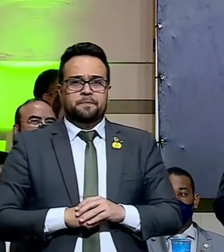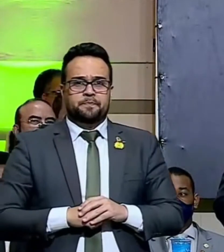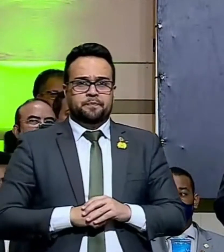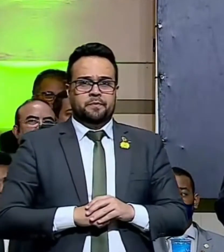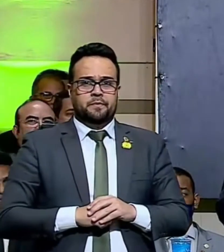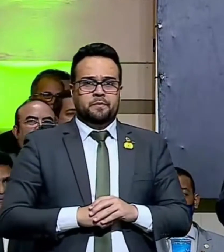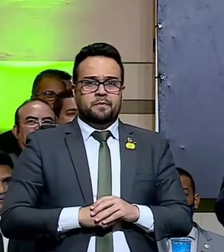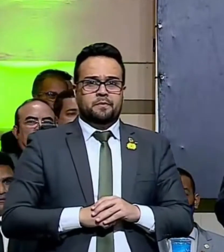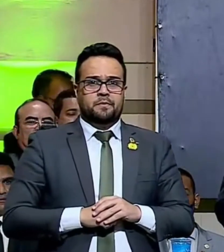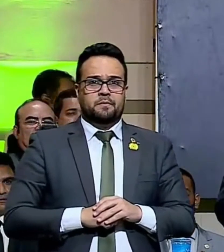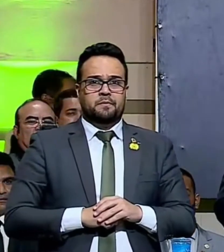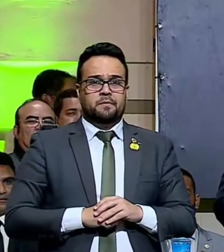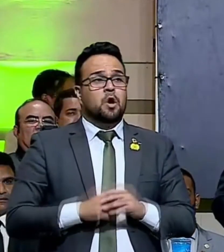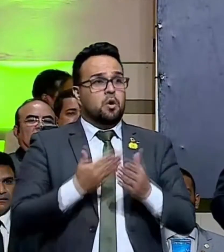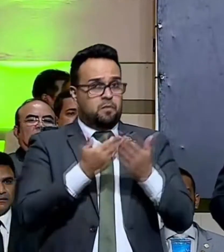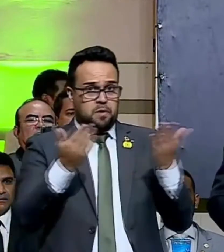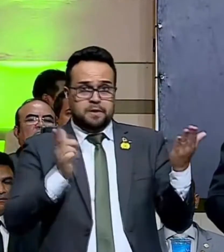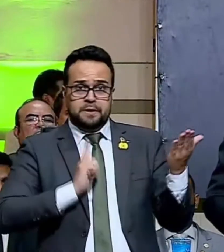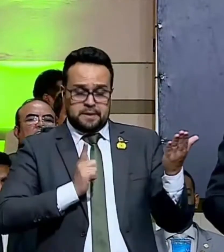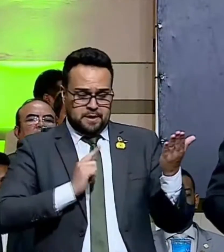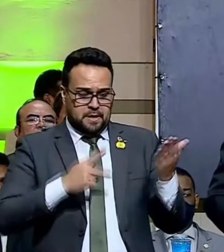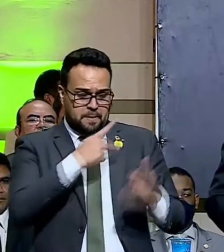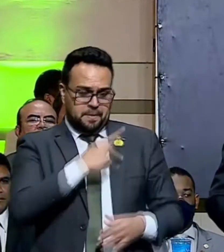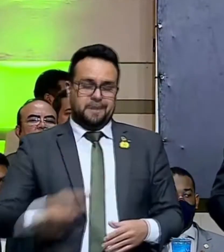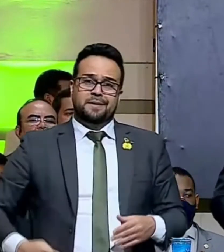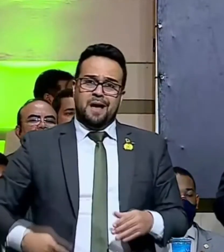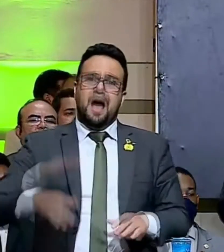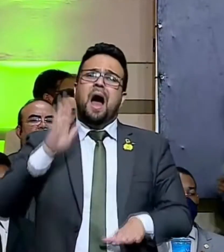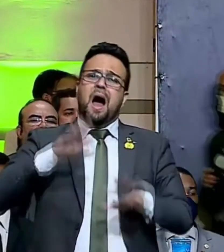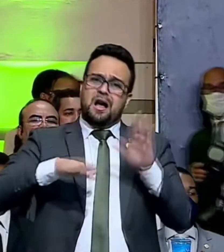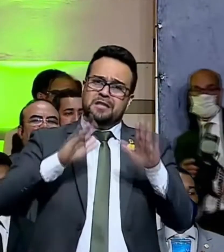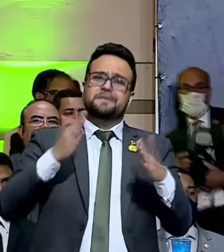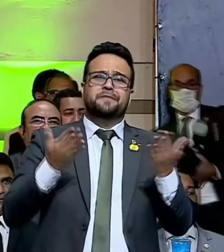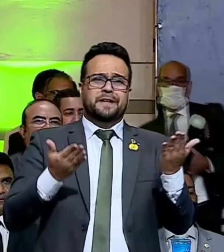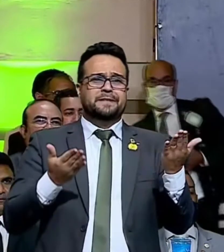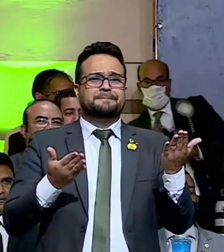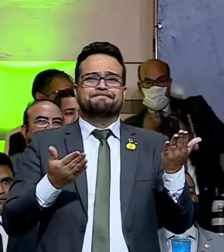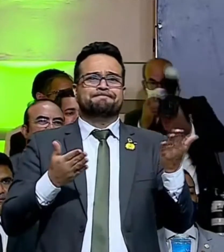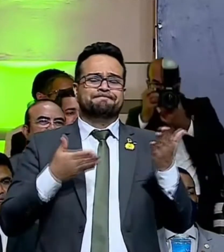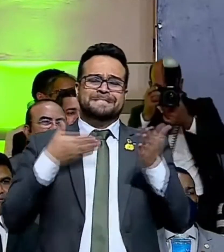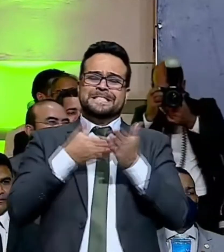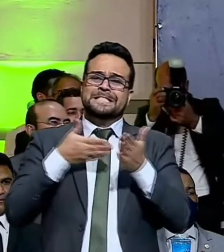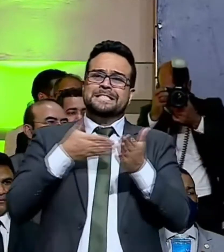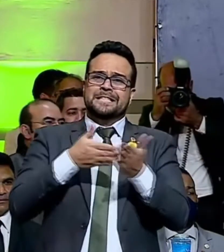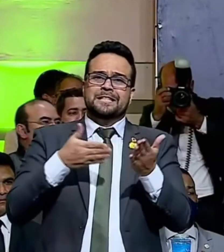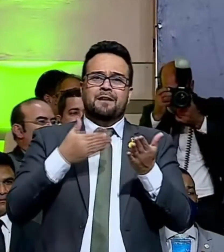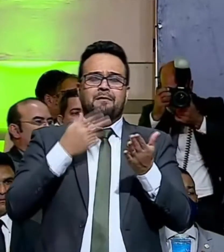Temos um presidente que pode, por vezes, tropeçar nas palavras.